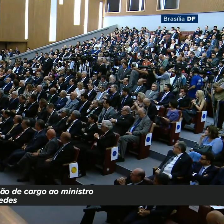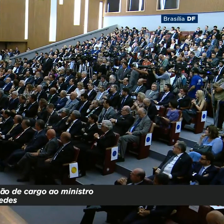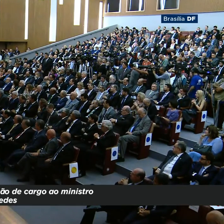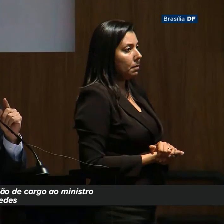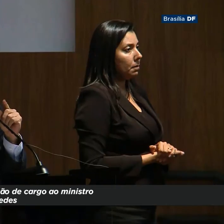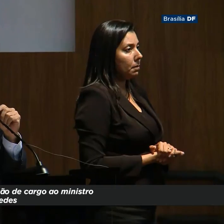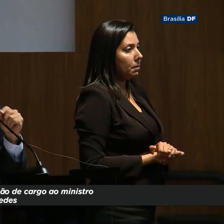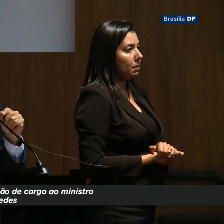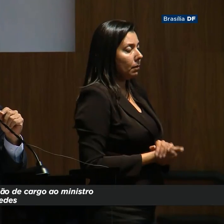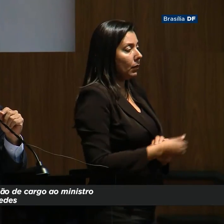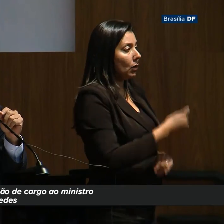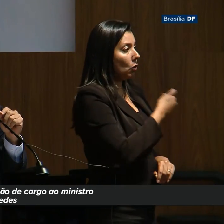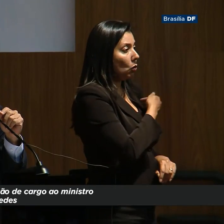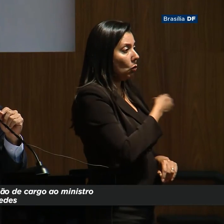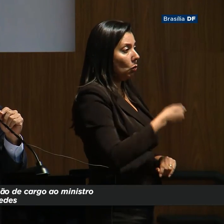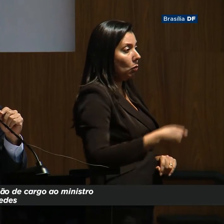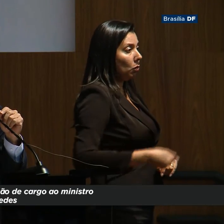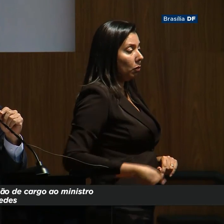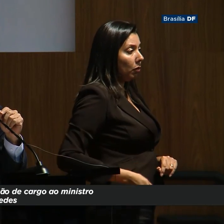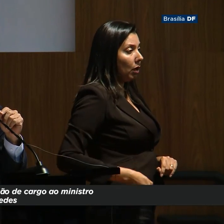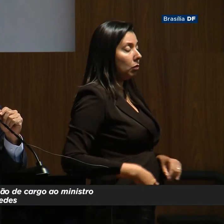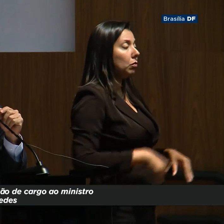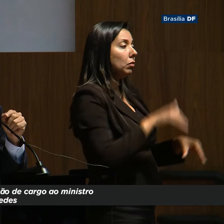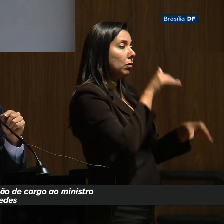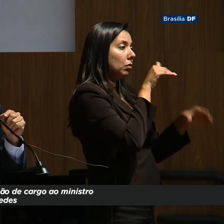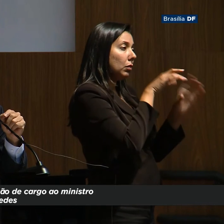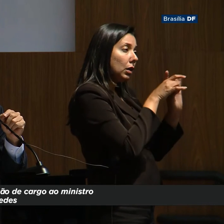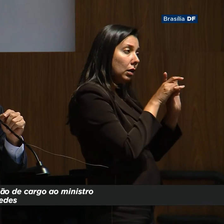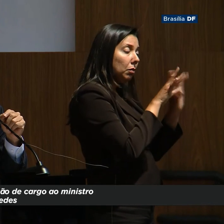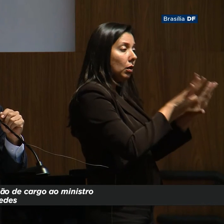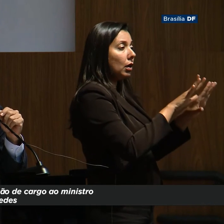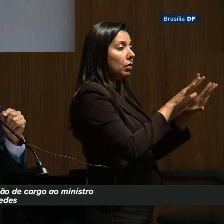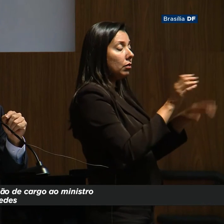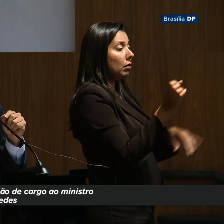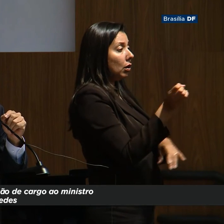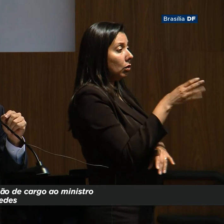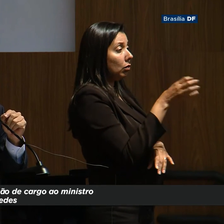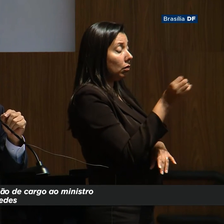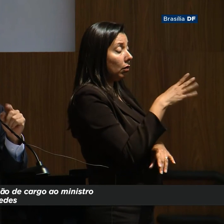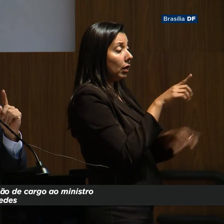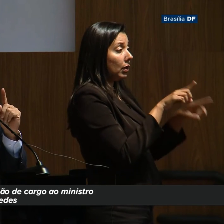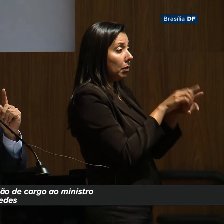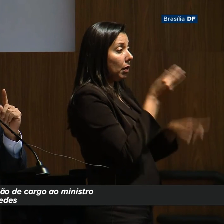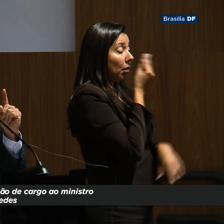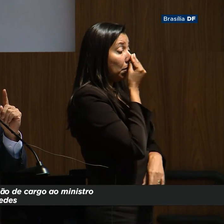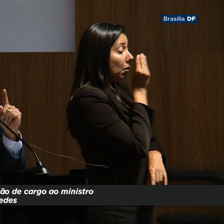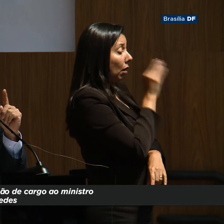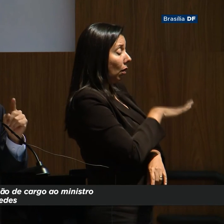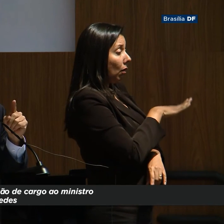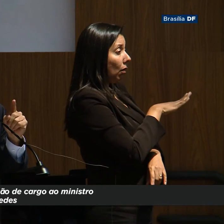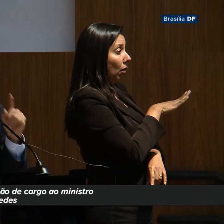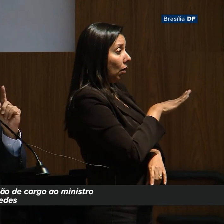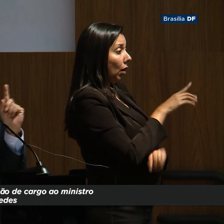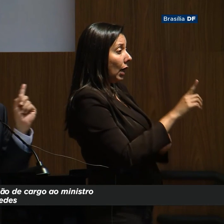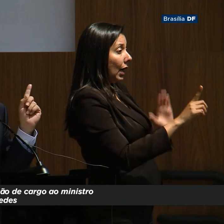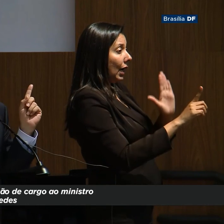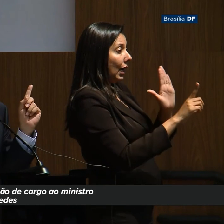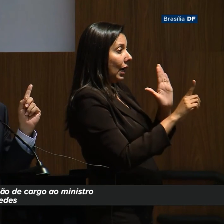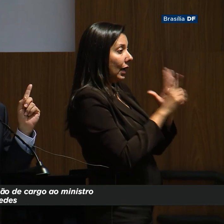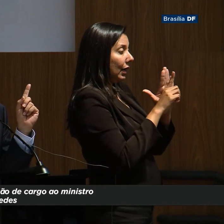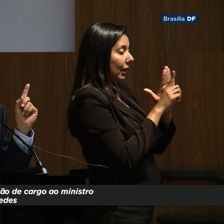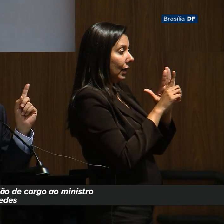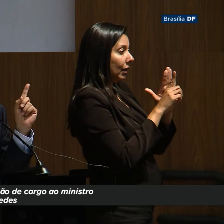O governo democrático vai inovar e abandonar a legislação